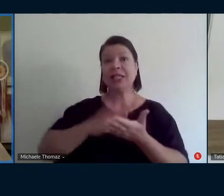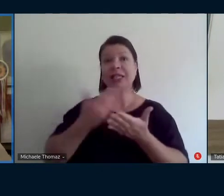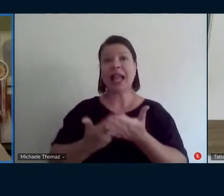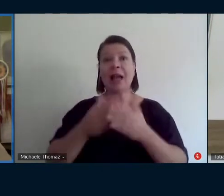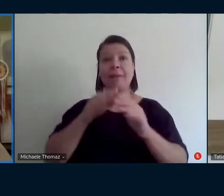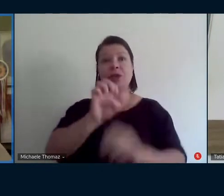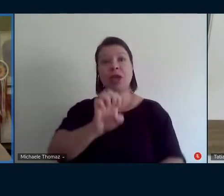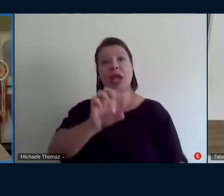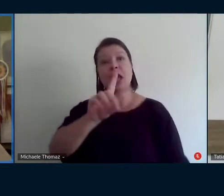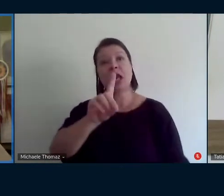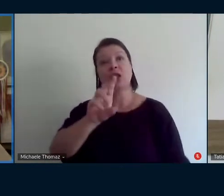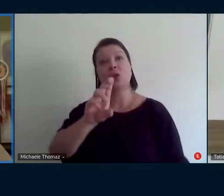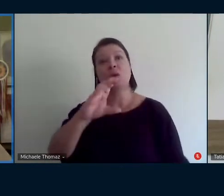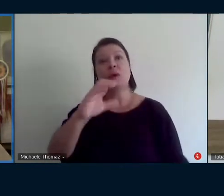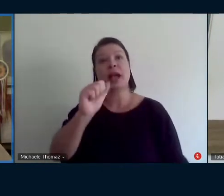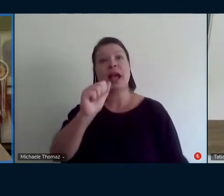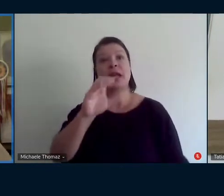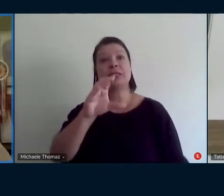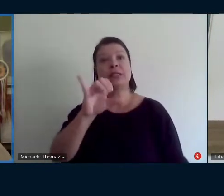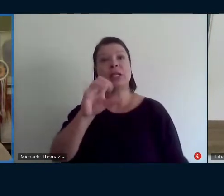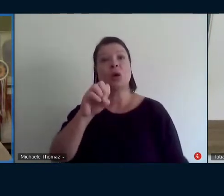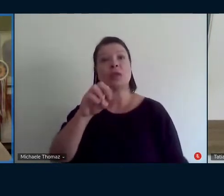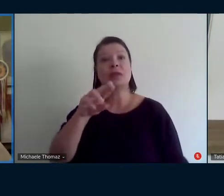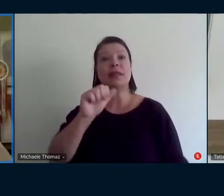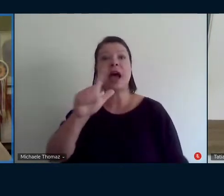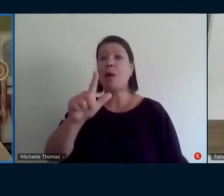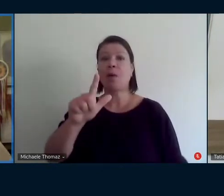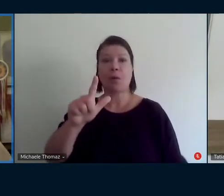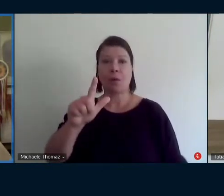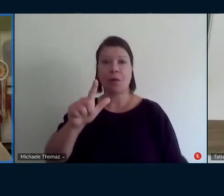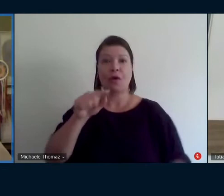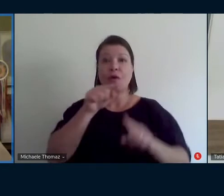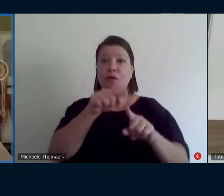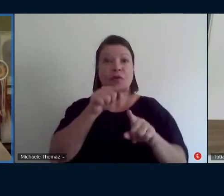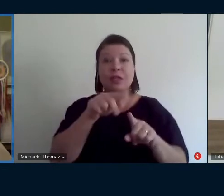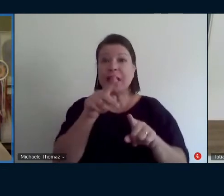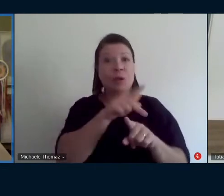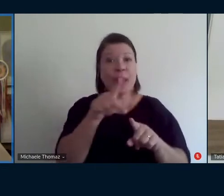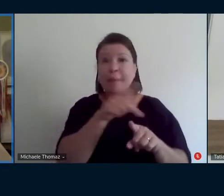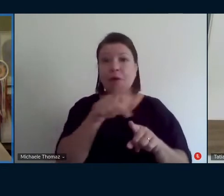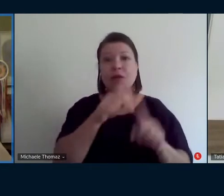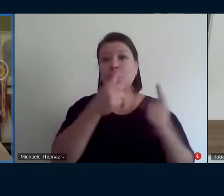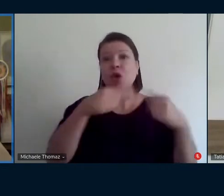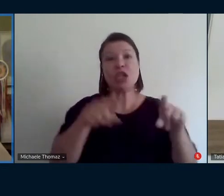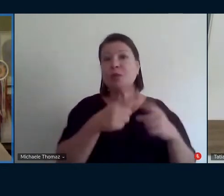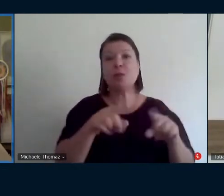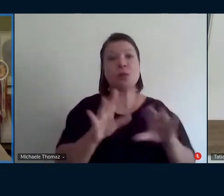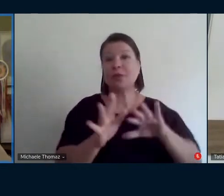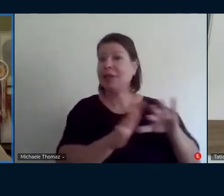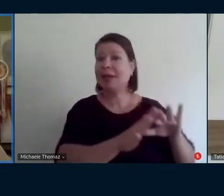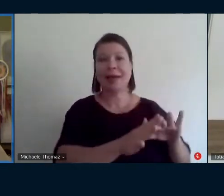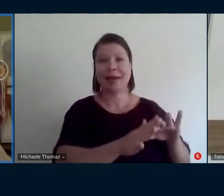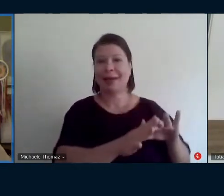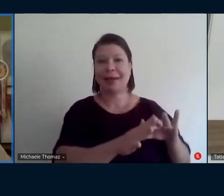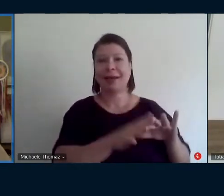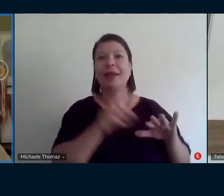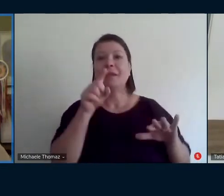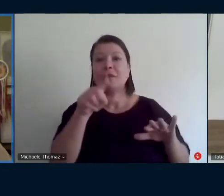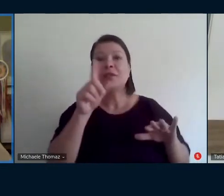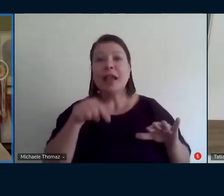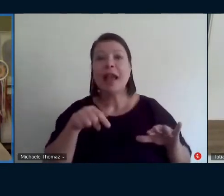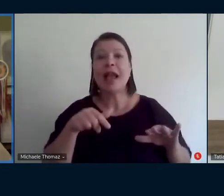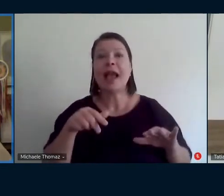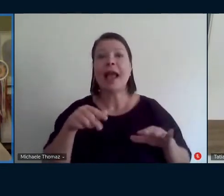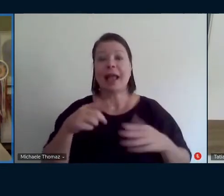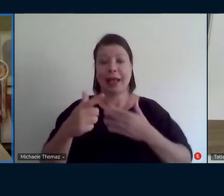educação musical nem de professora regente fiquei me perguntando como você se sentiu nesse processo todo te provocou